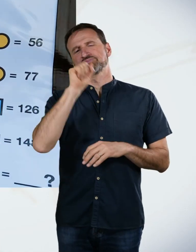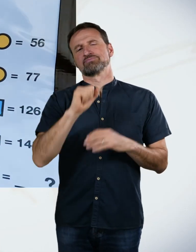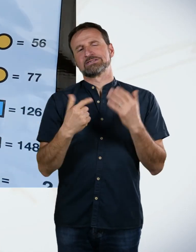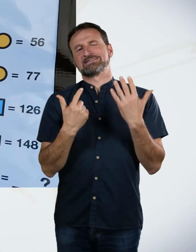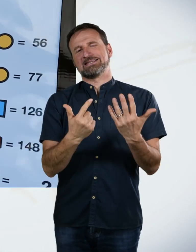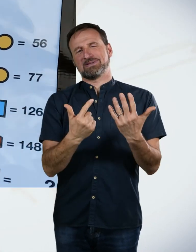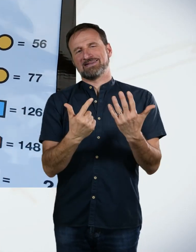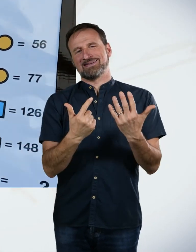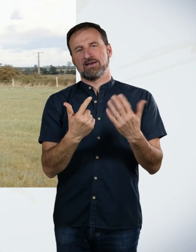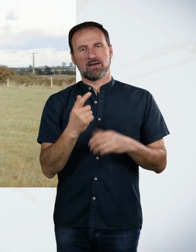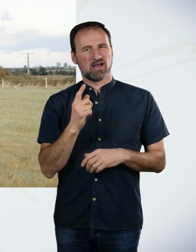ich auch schon unheimlich nervös bin.